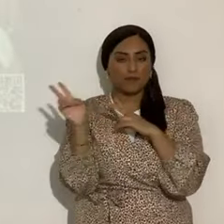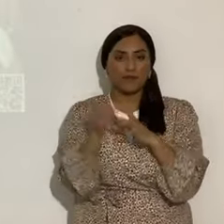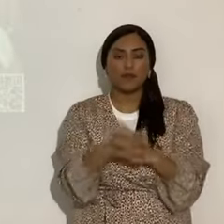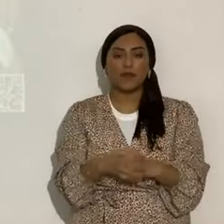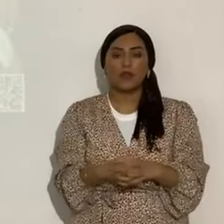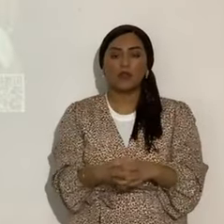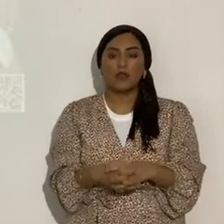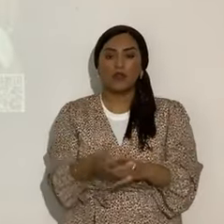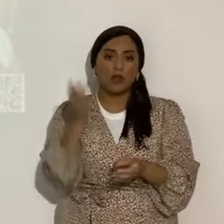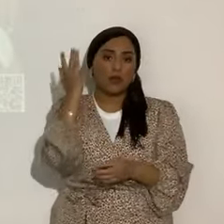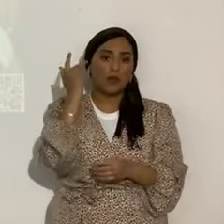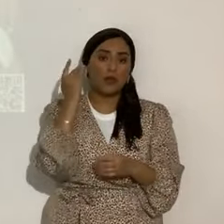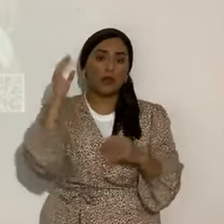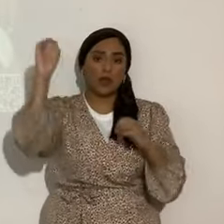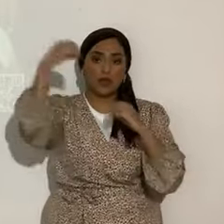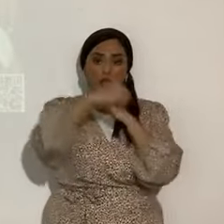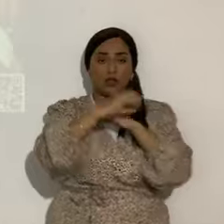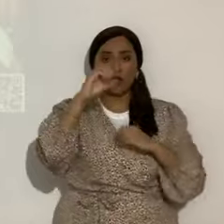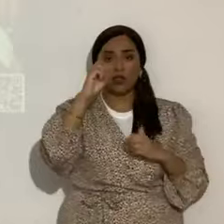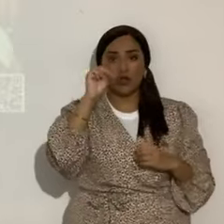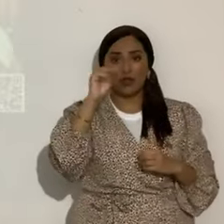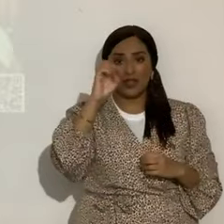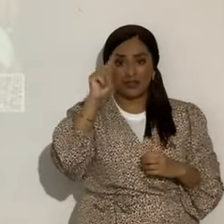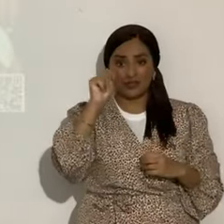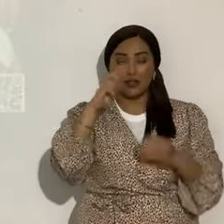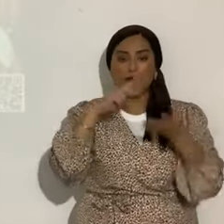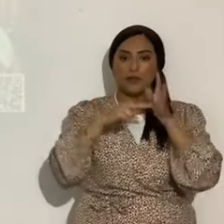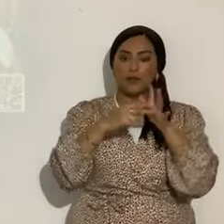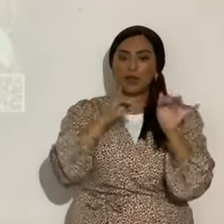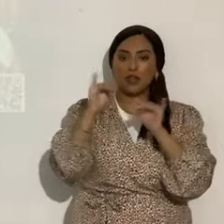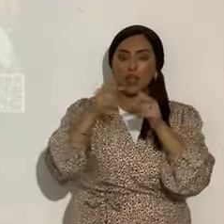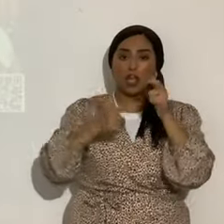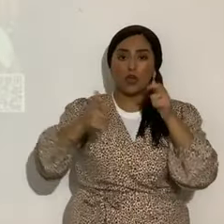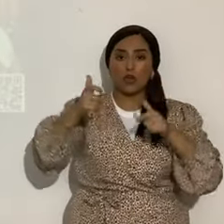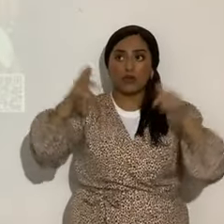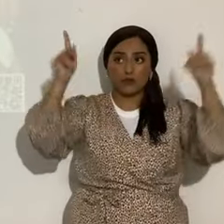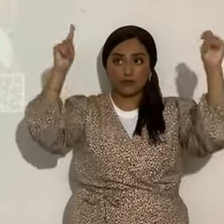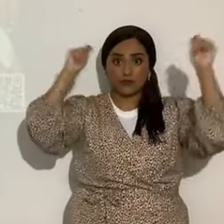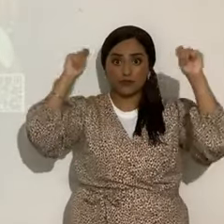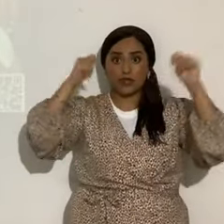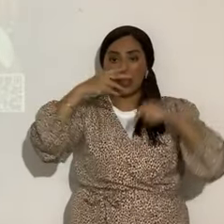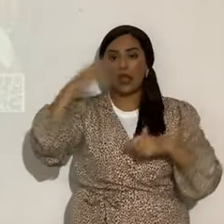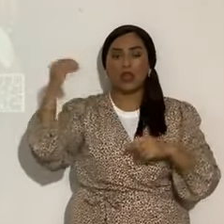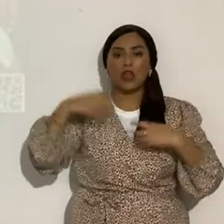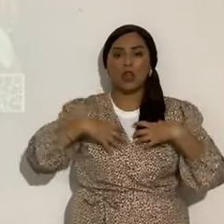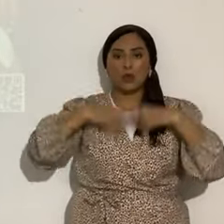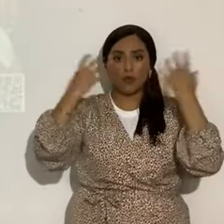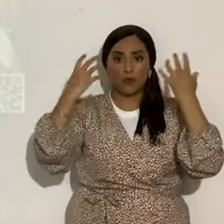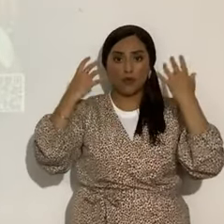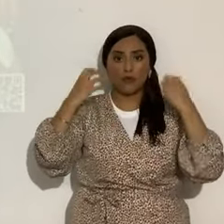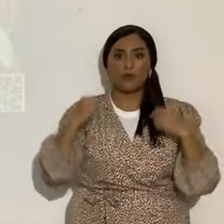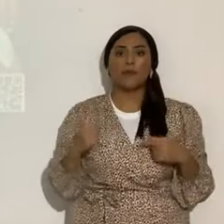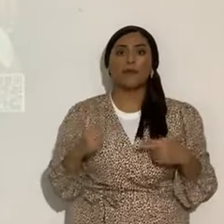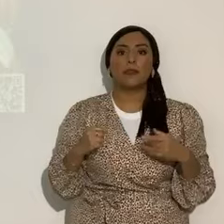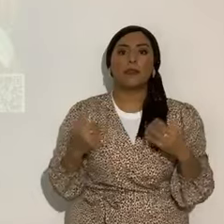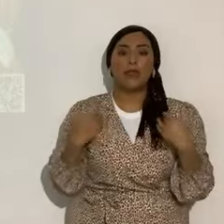Entonces, por eso este cometa, decía yo, que significa la gran tribulación y la ira. Aparece la copa,